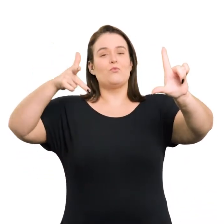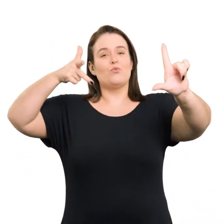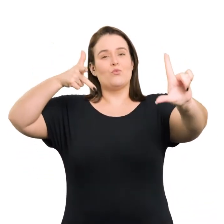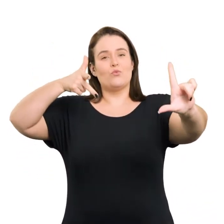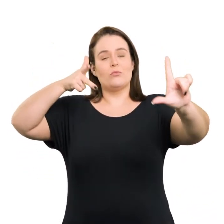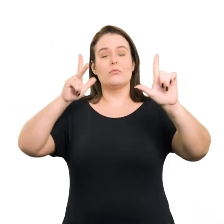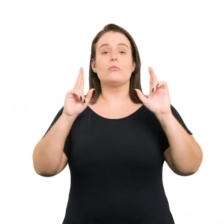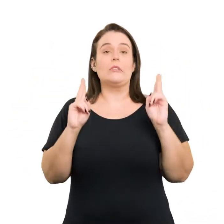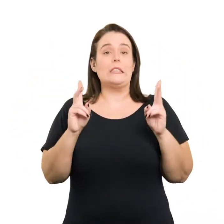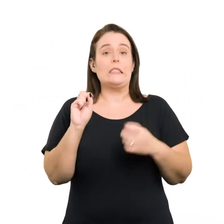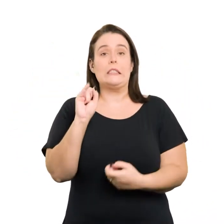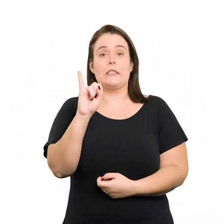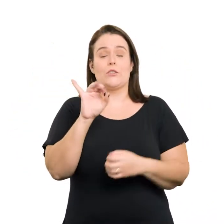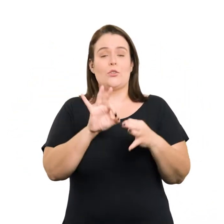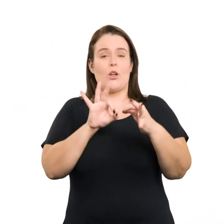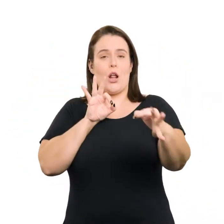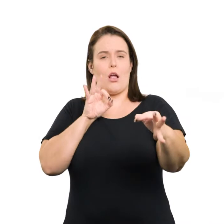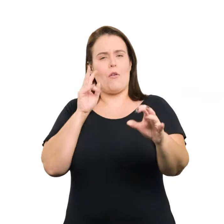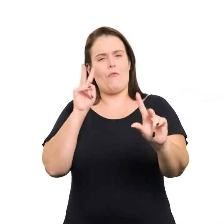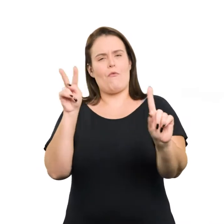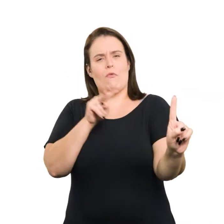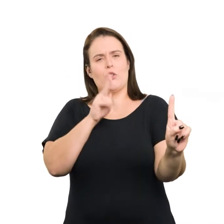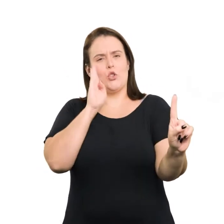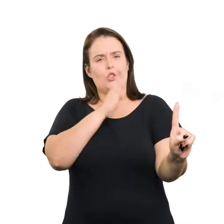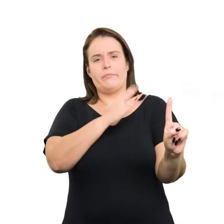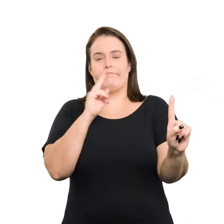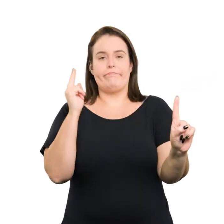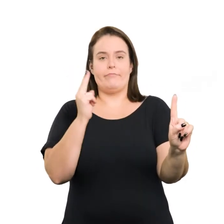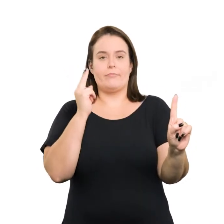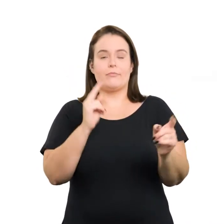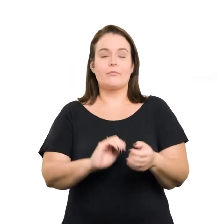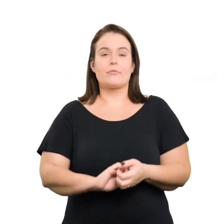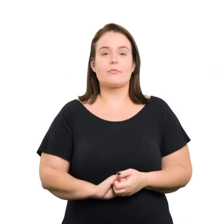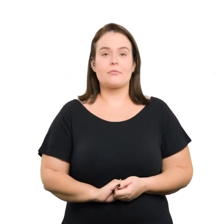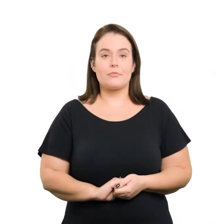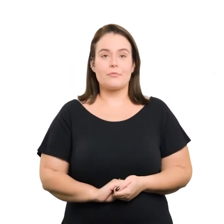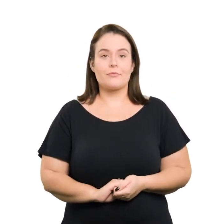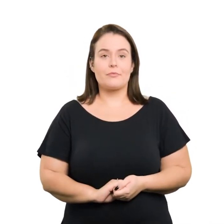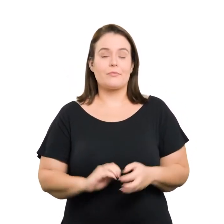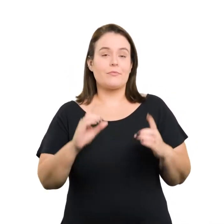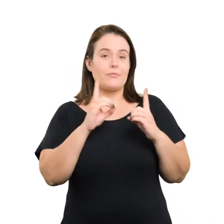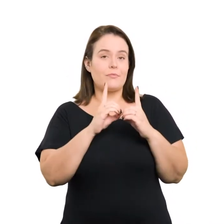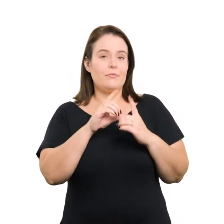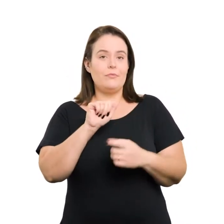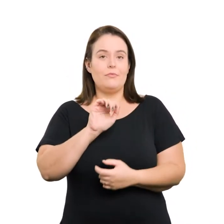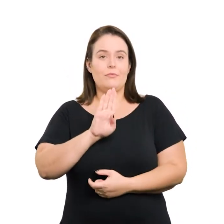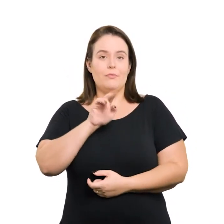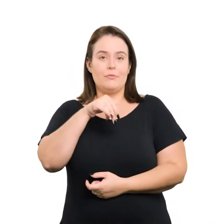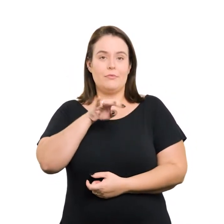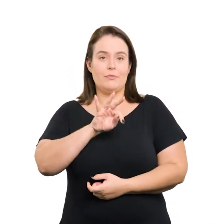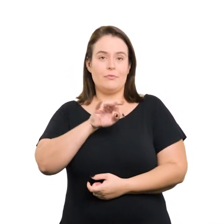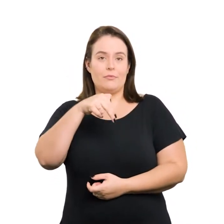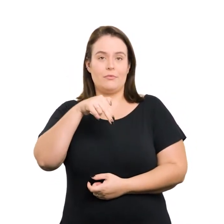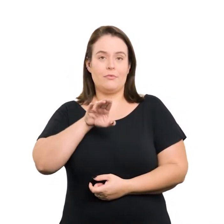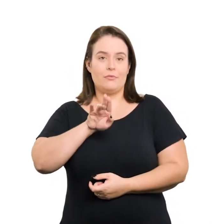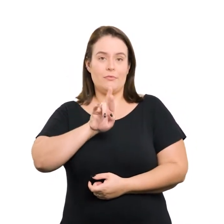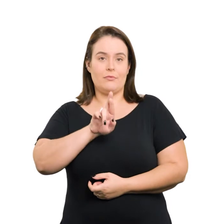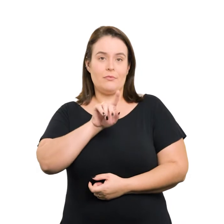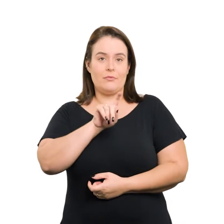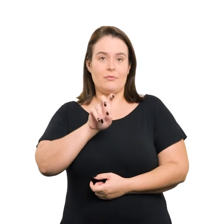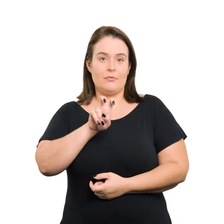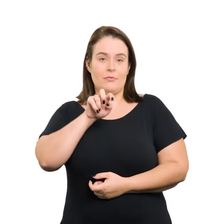sempre que a distância não permitir sua visualização direta Atender a ABNT NBR